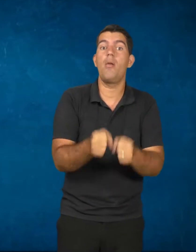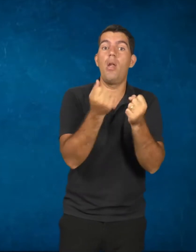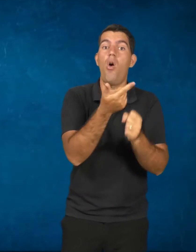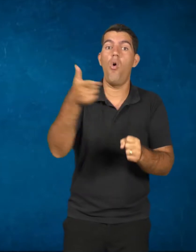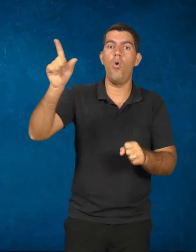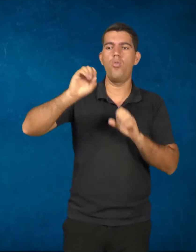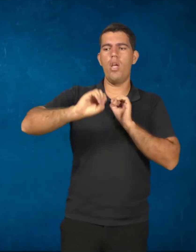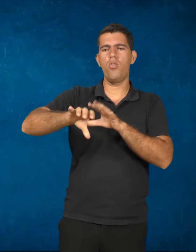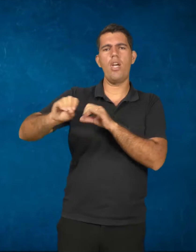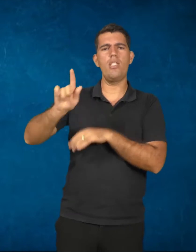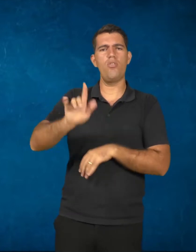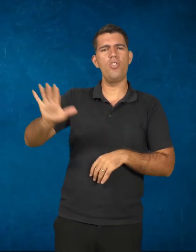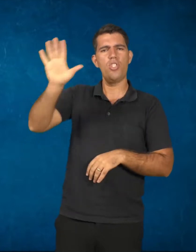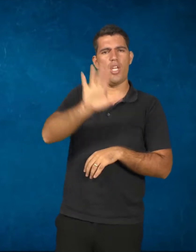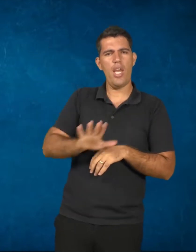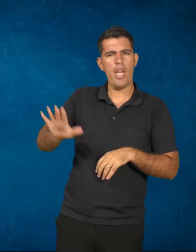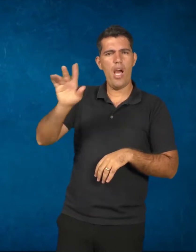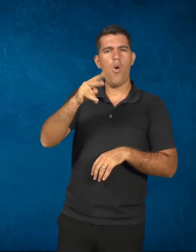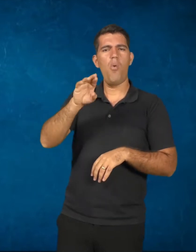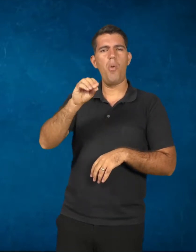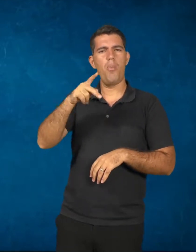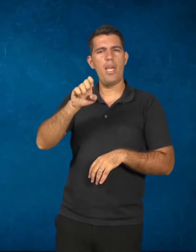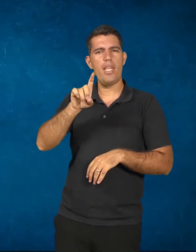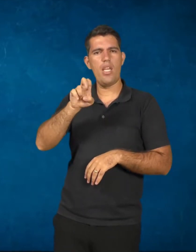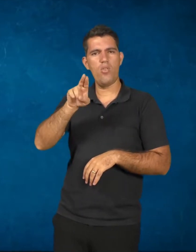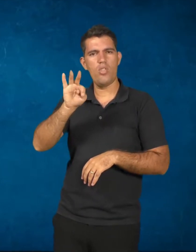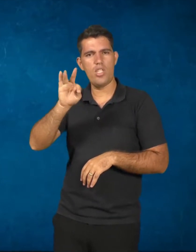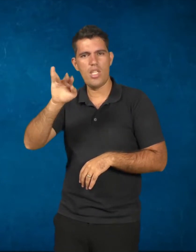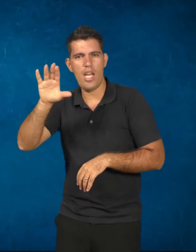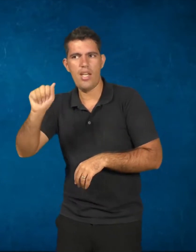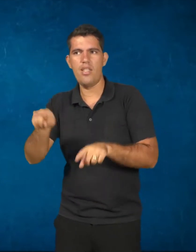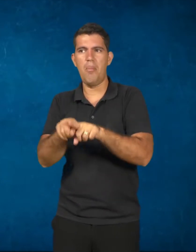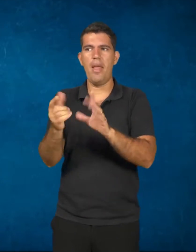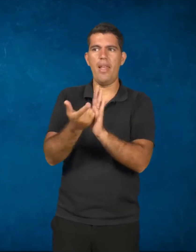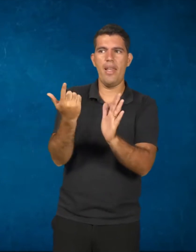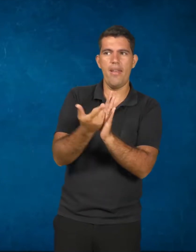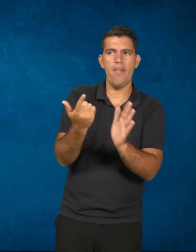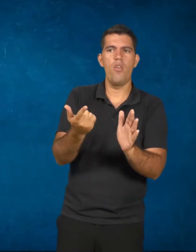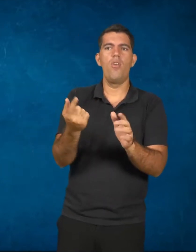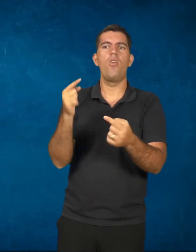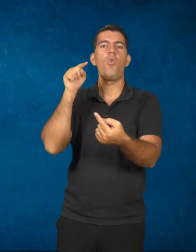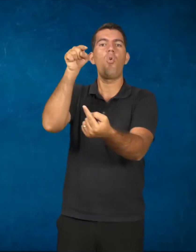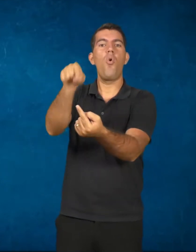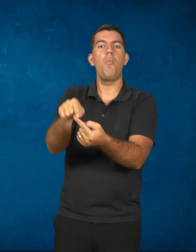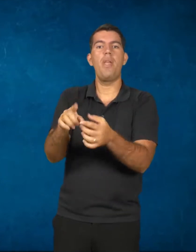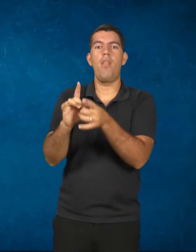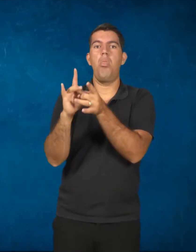educação geral, propedeutica, livresca e descolada do mundo do trabalho.